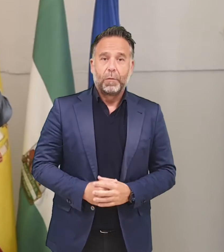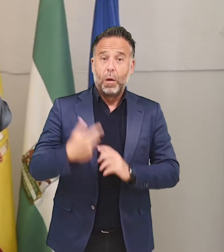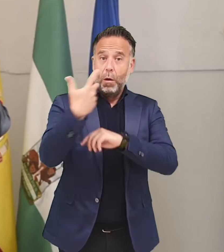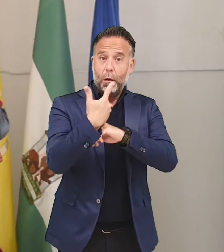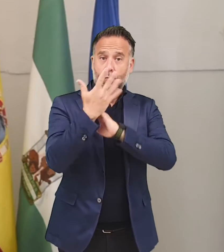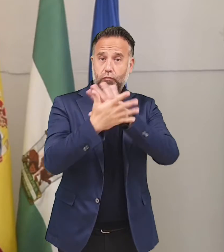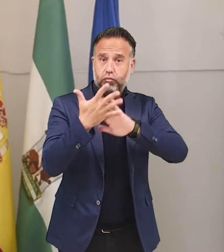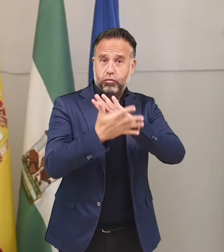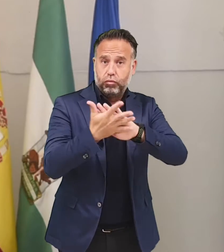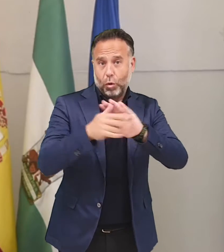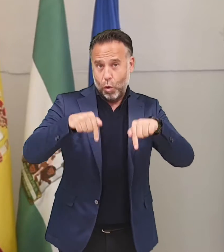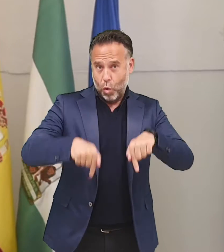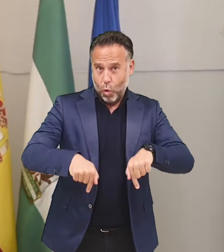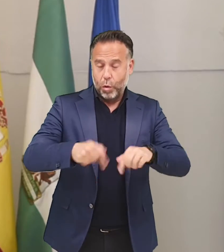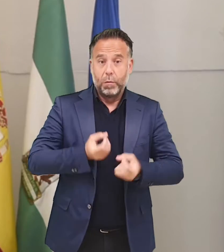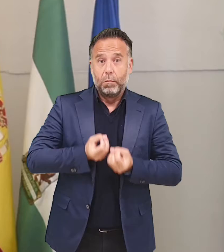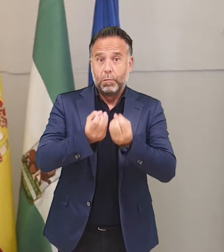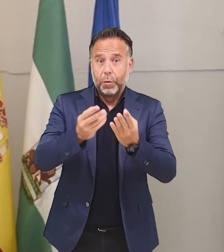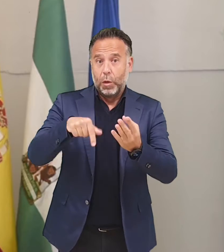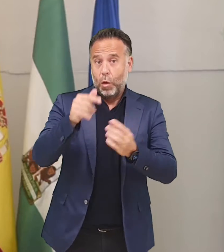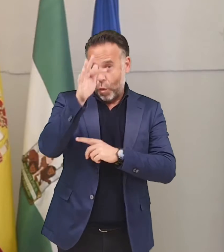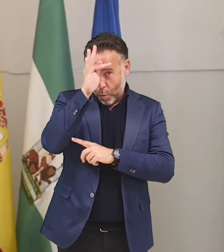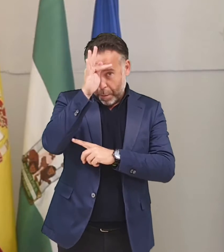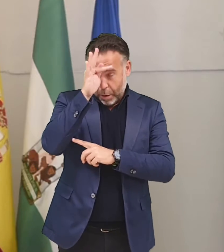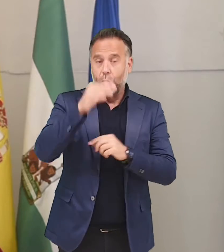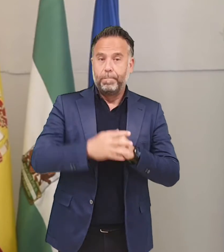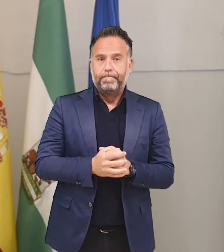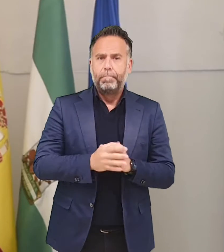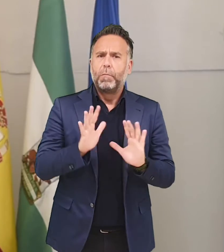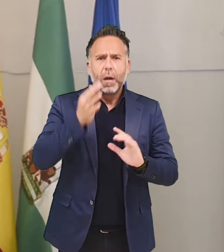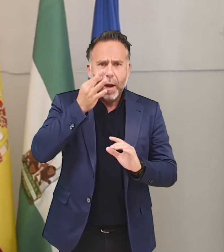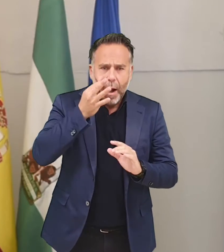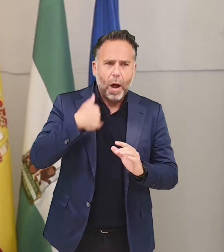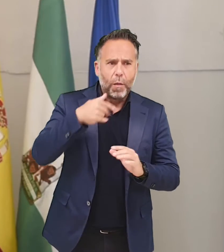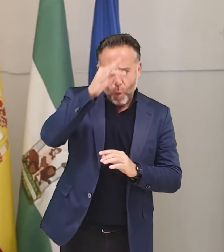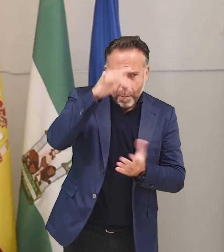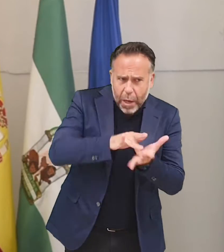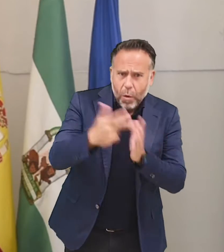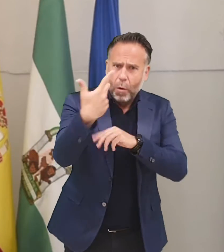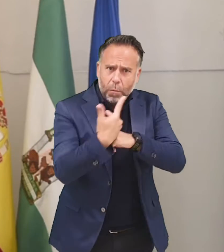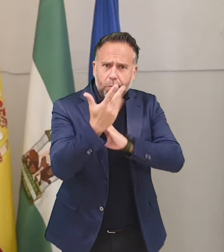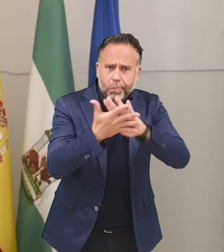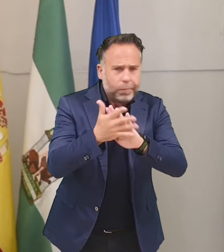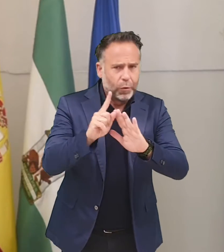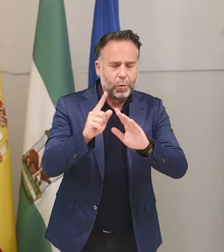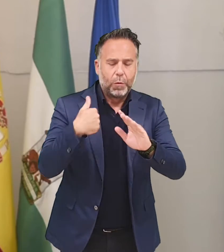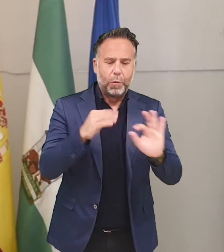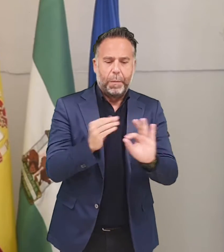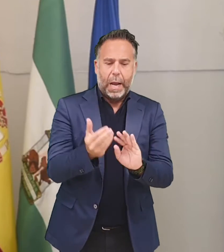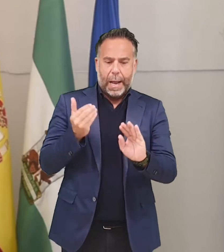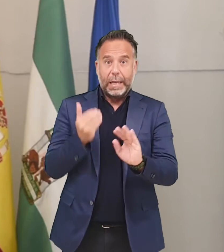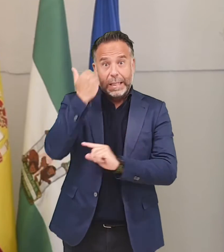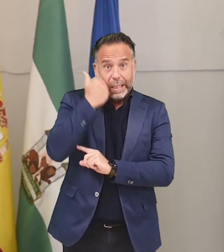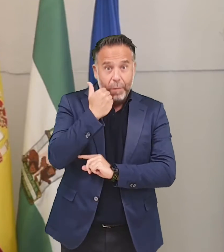La grabación del vídeo que se emite este domingo la estoy haciendo sábado, el sábado